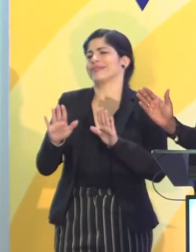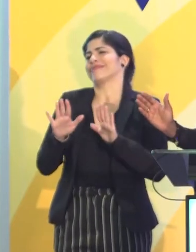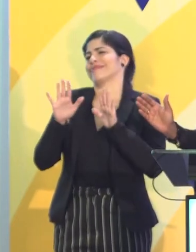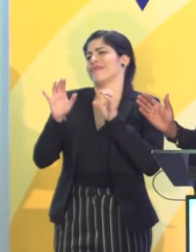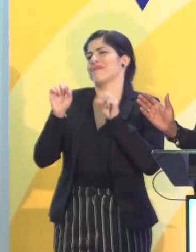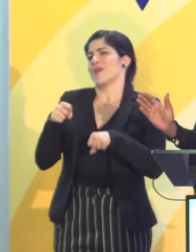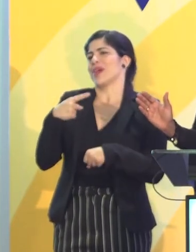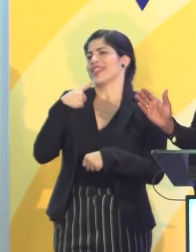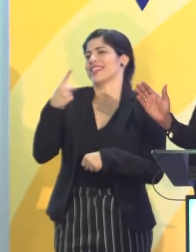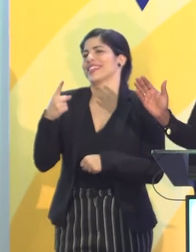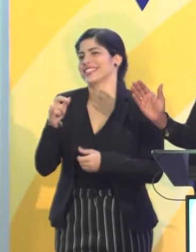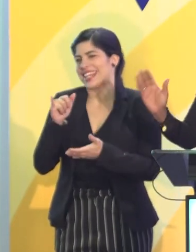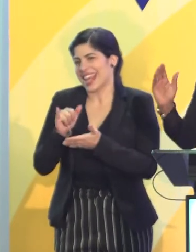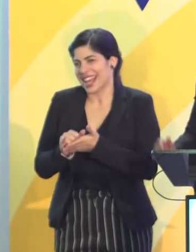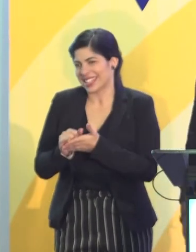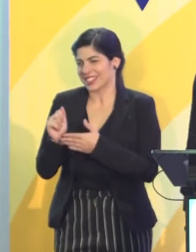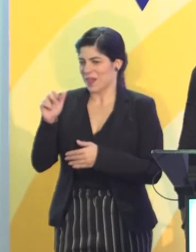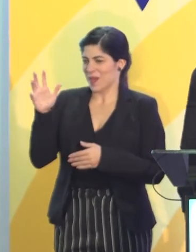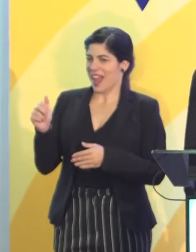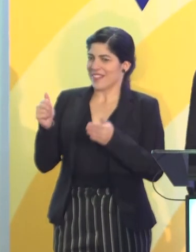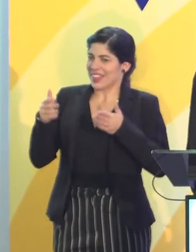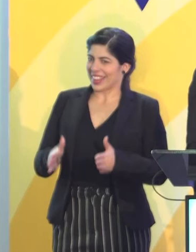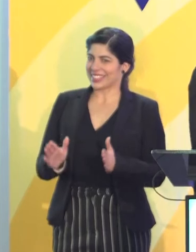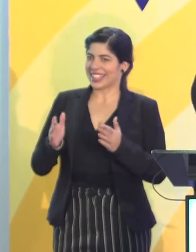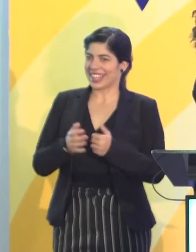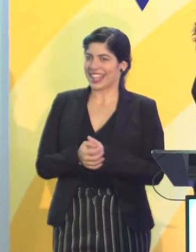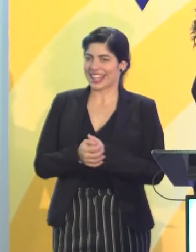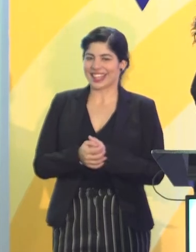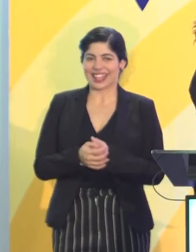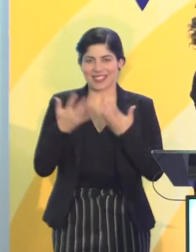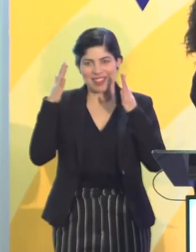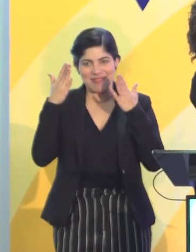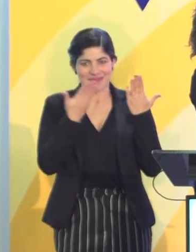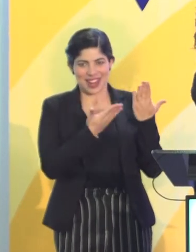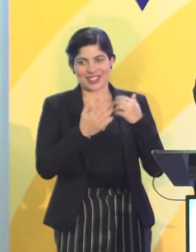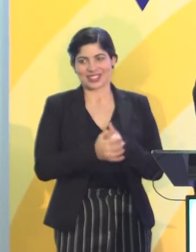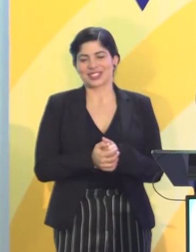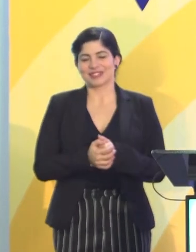decirle esto a un afrodescendiente, un aplauso.